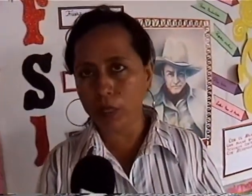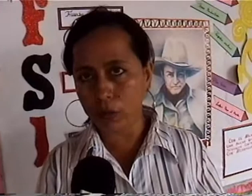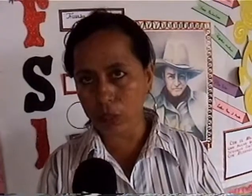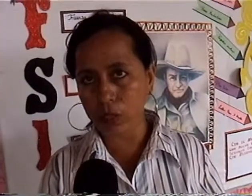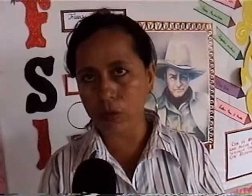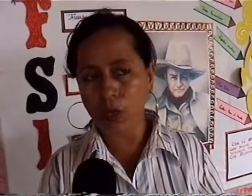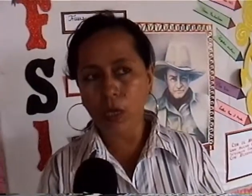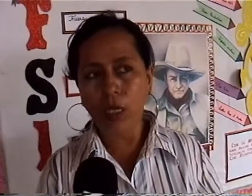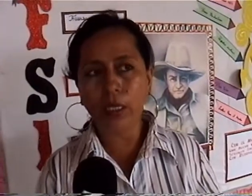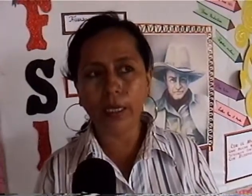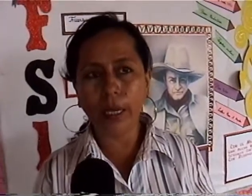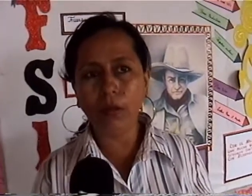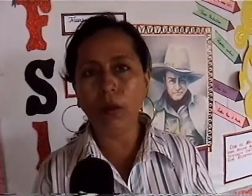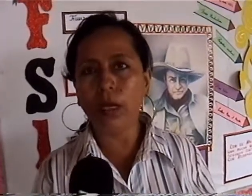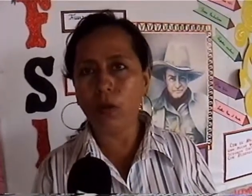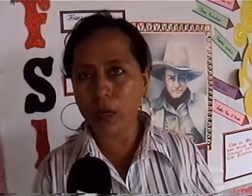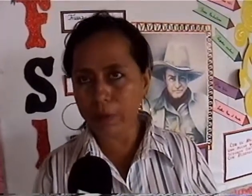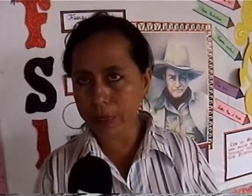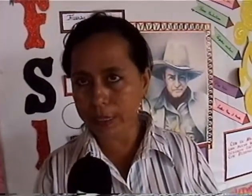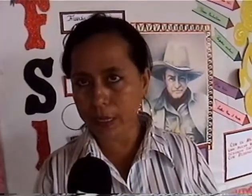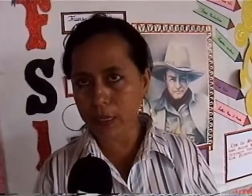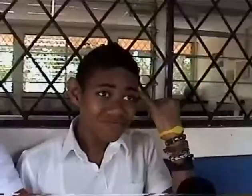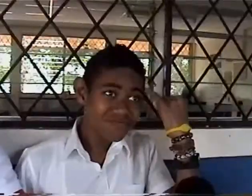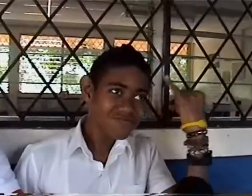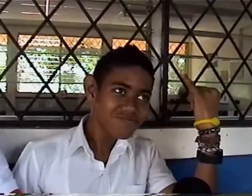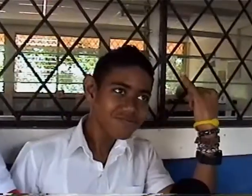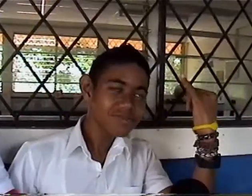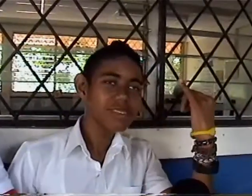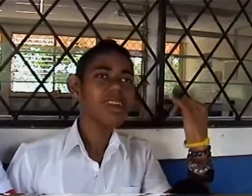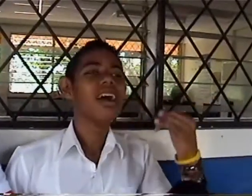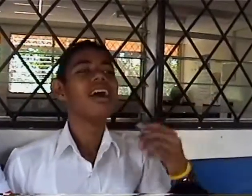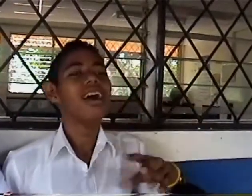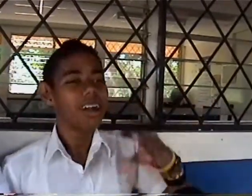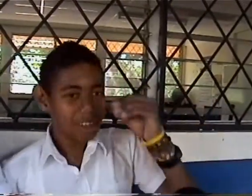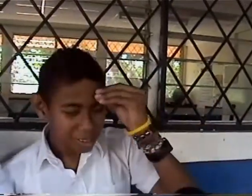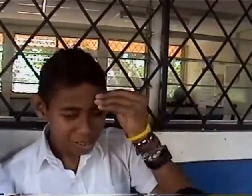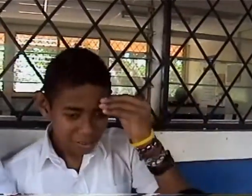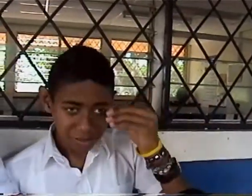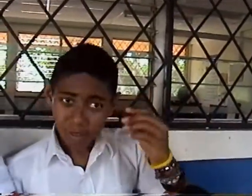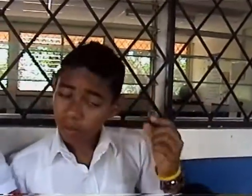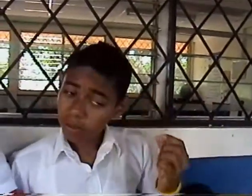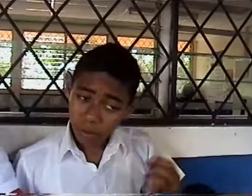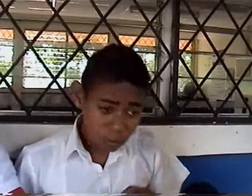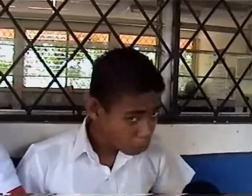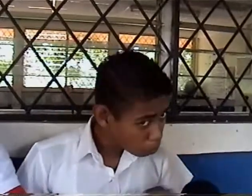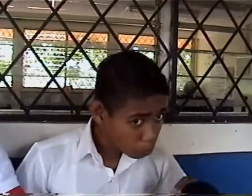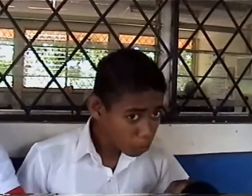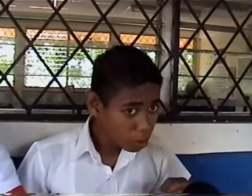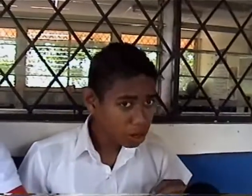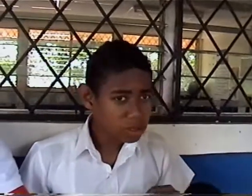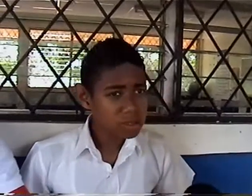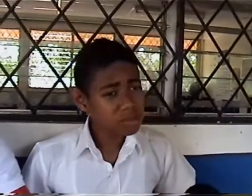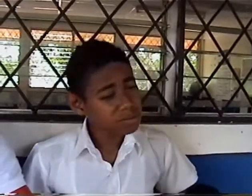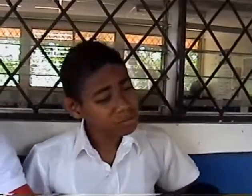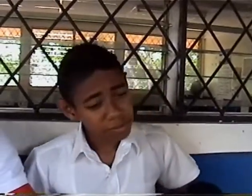niños integrados en la escuela especial. Bueno, me gusta porque he tenido la capacidad de aprender muchas cosas, tanto en español